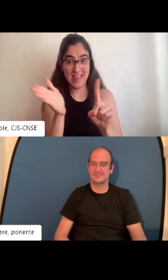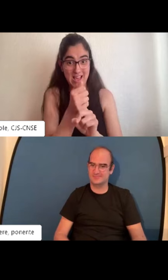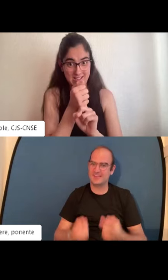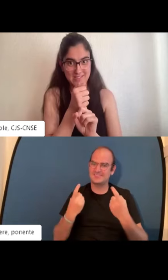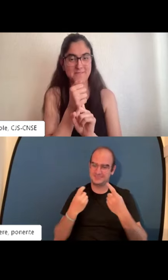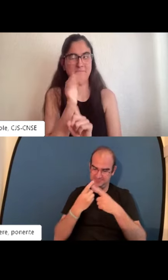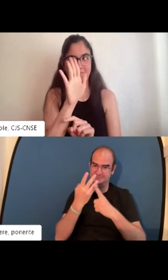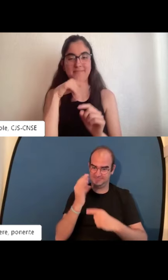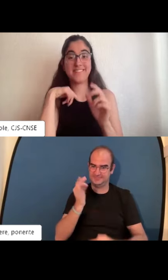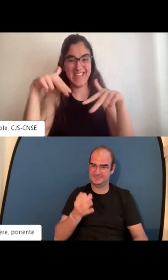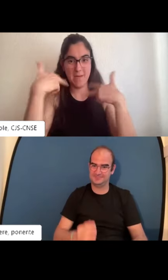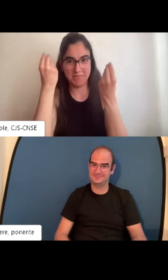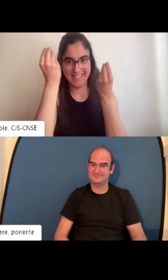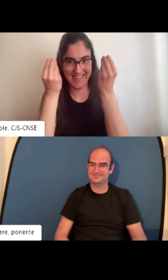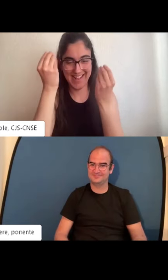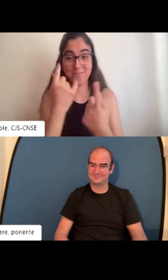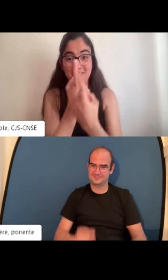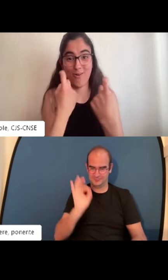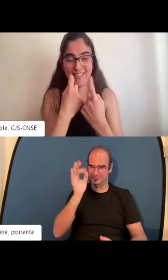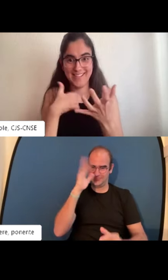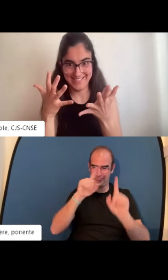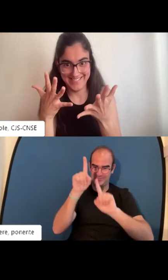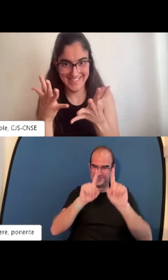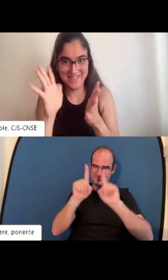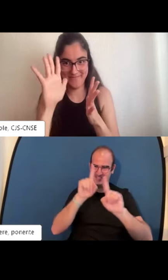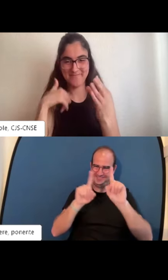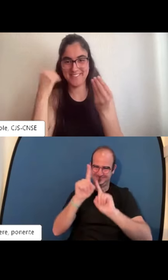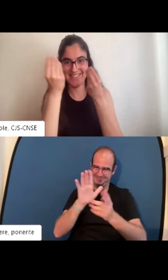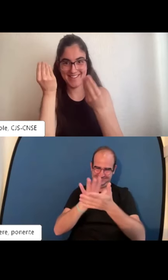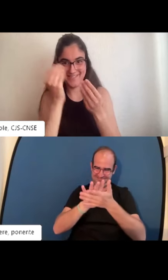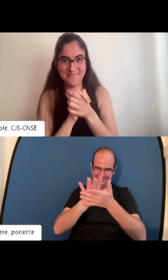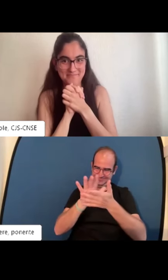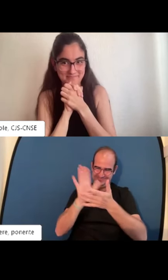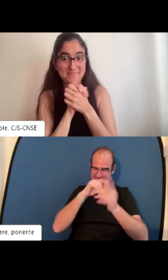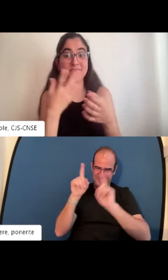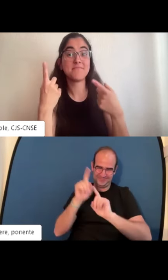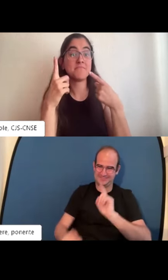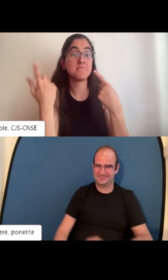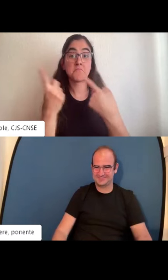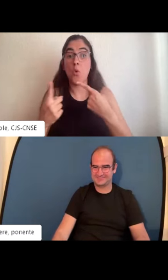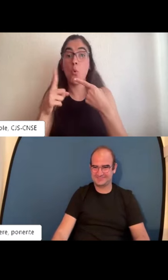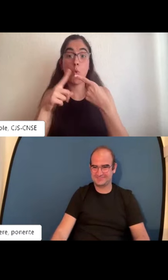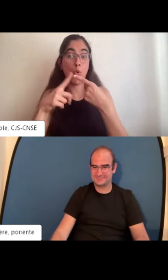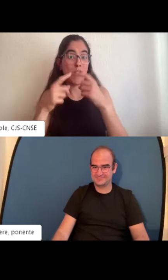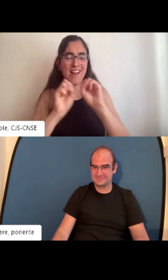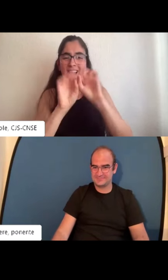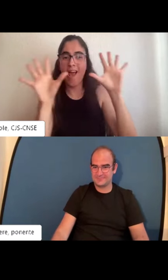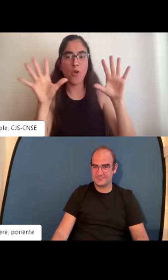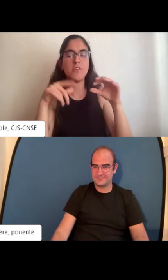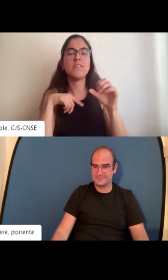Para mí, a la hora de encontrar trabajo, déjame que piense porque me has hecho esta pregunta.